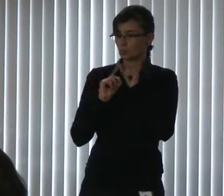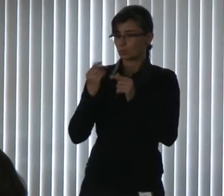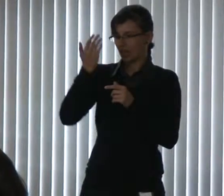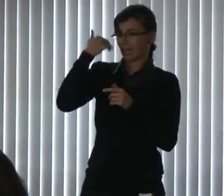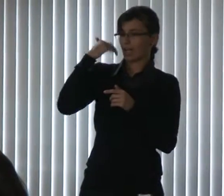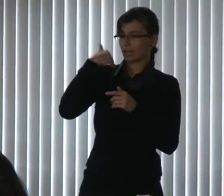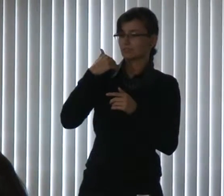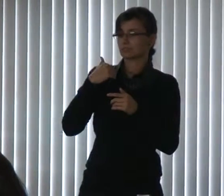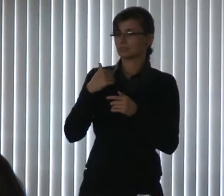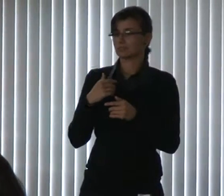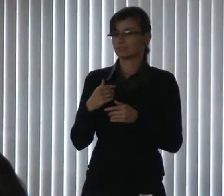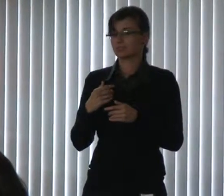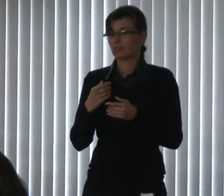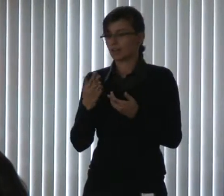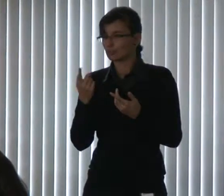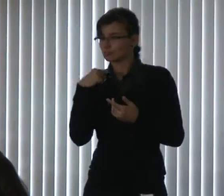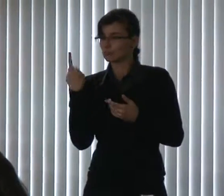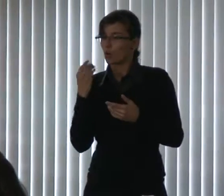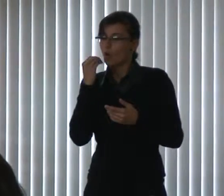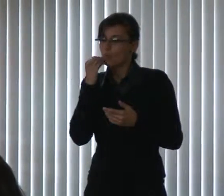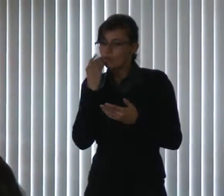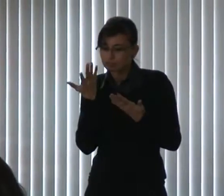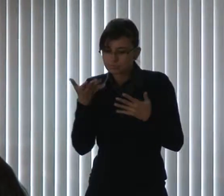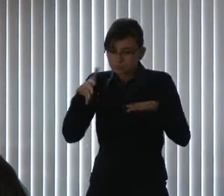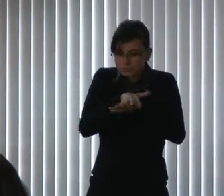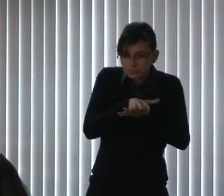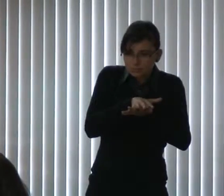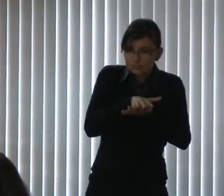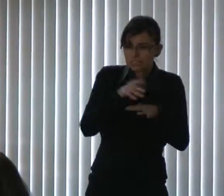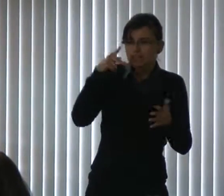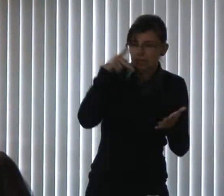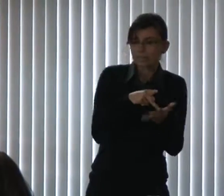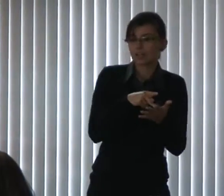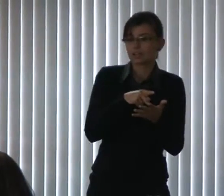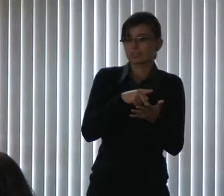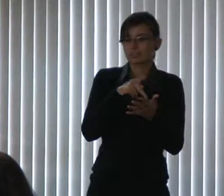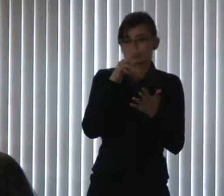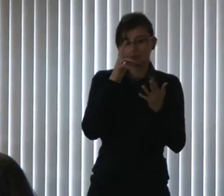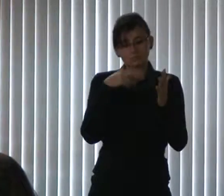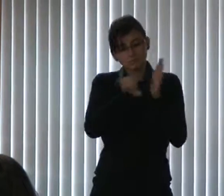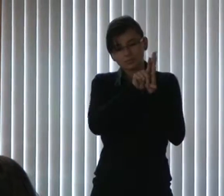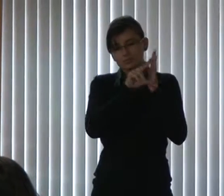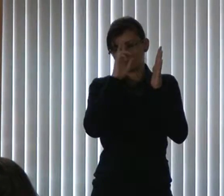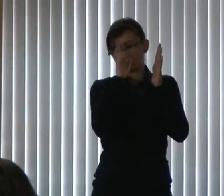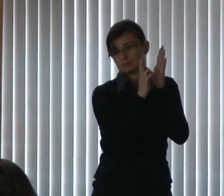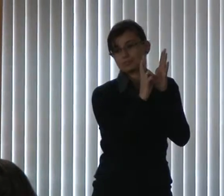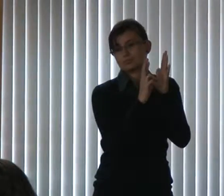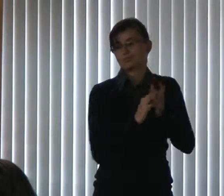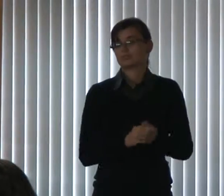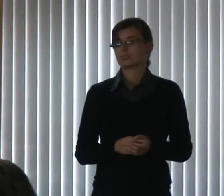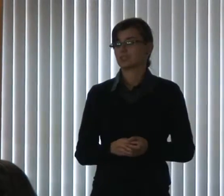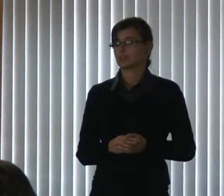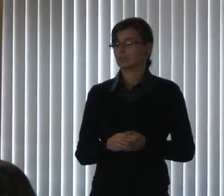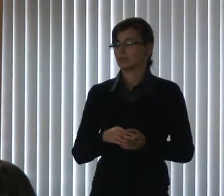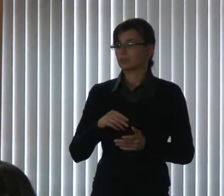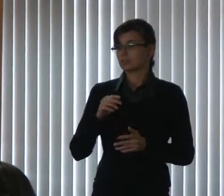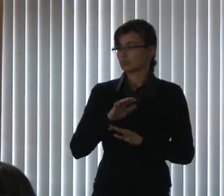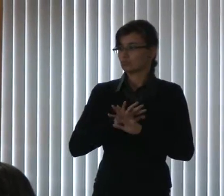ter, da inclusão verdadeira, você está respeitando a Constituição. Então, é isso, senhor presidente, desta